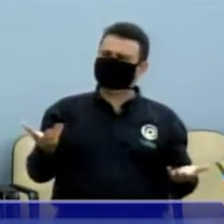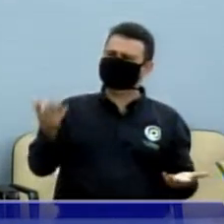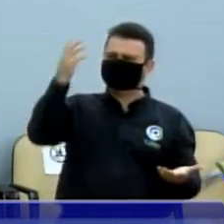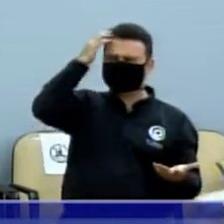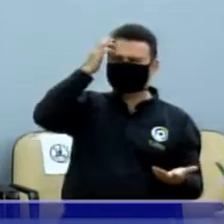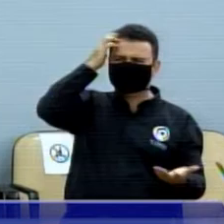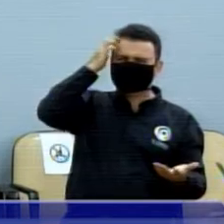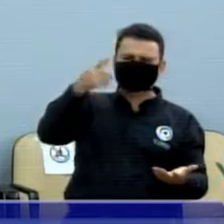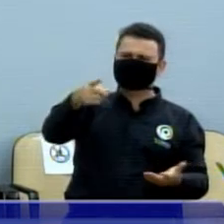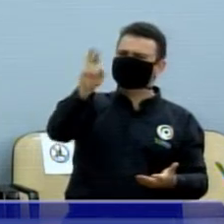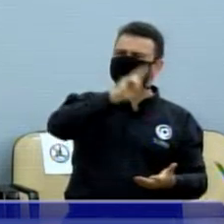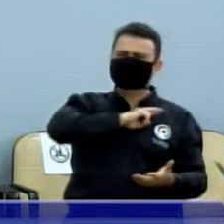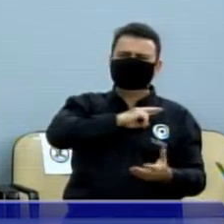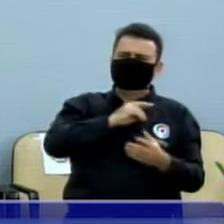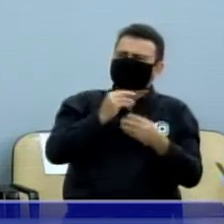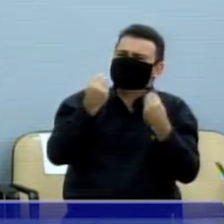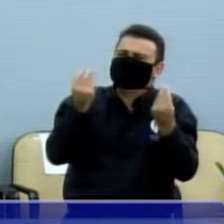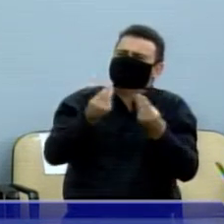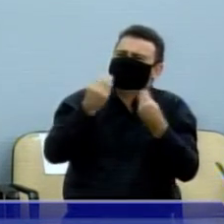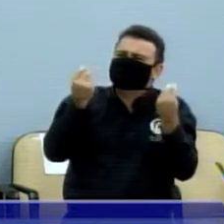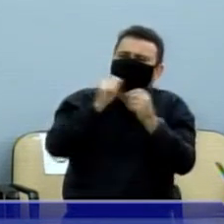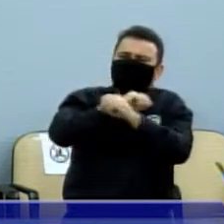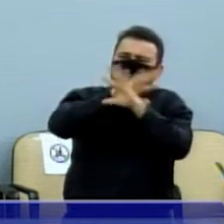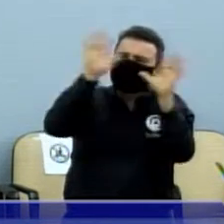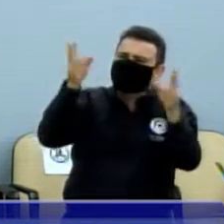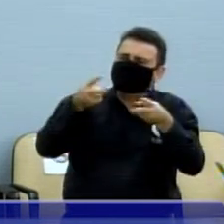gravidade, gente, de uma gravidade tão grande isso.